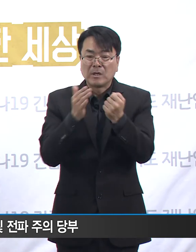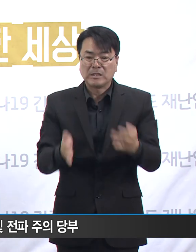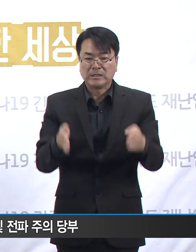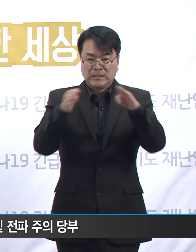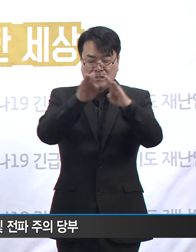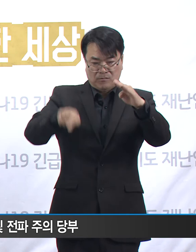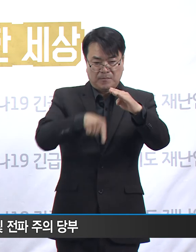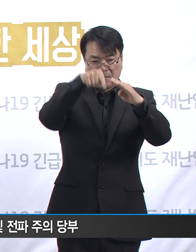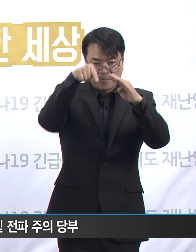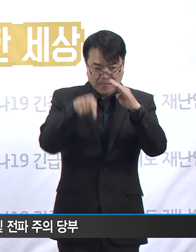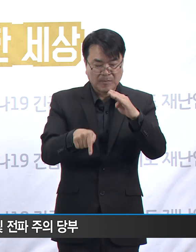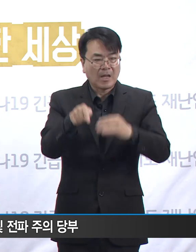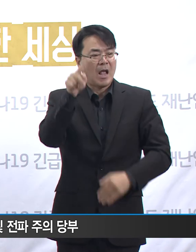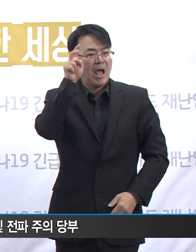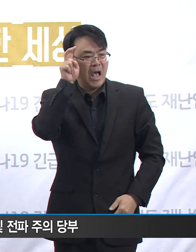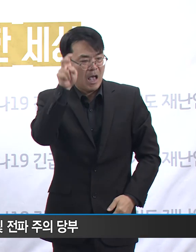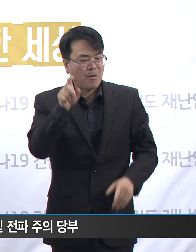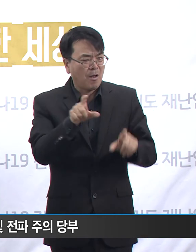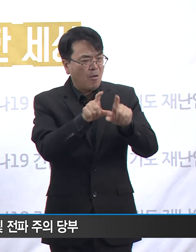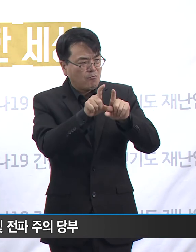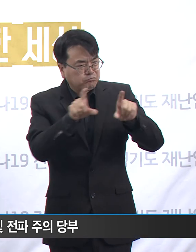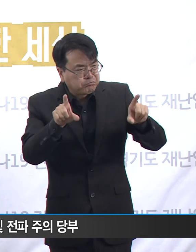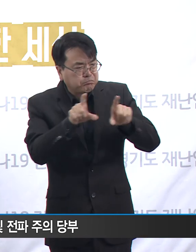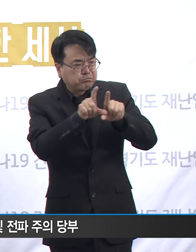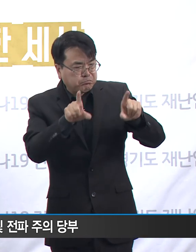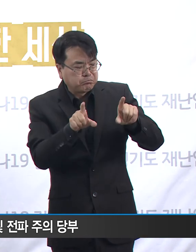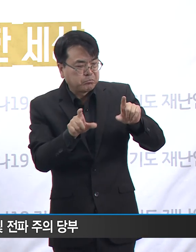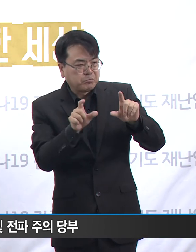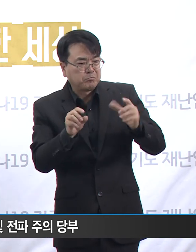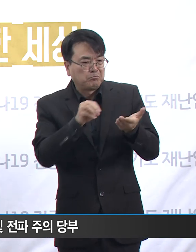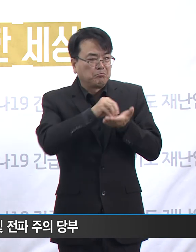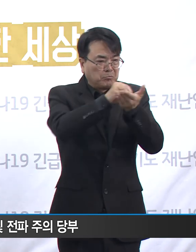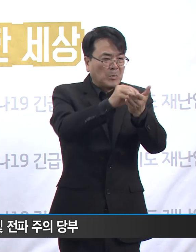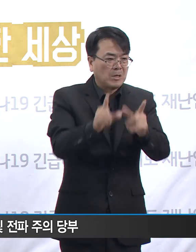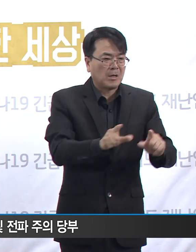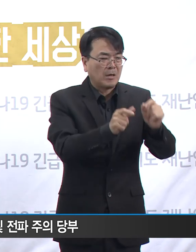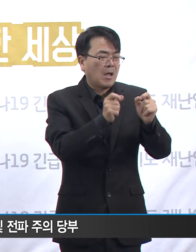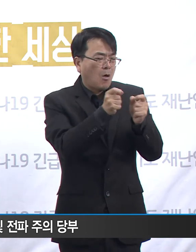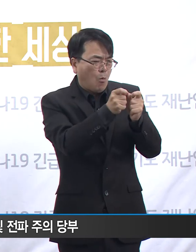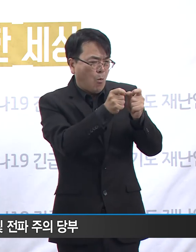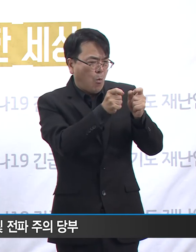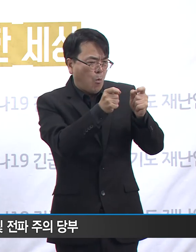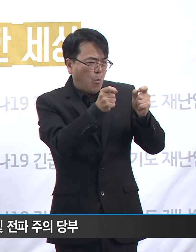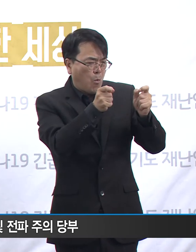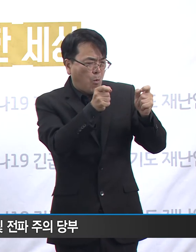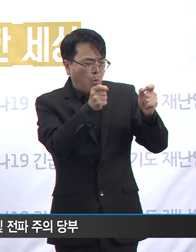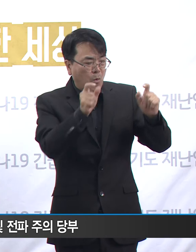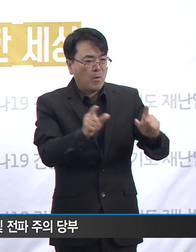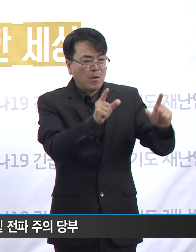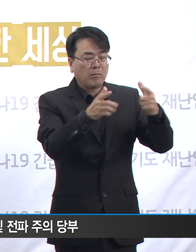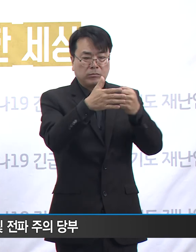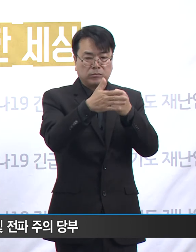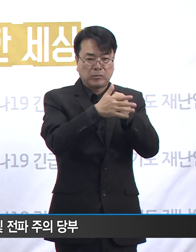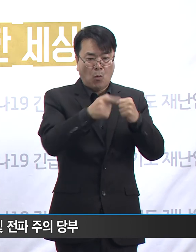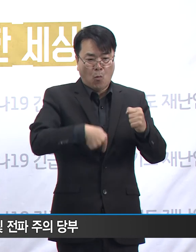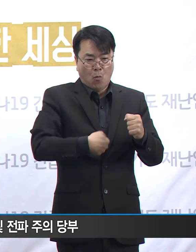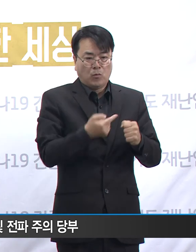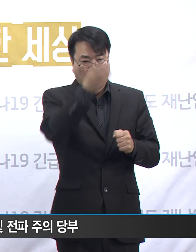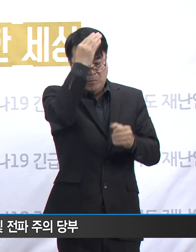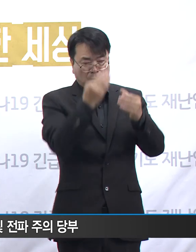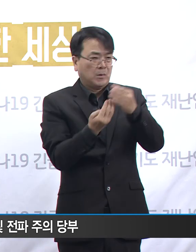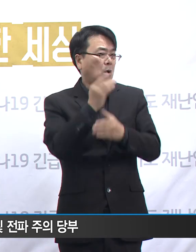입소 기간이 보통 몇 개월 이상으로 장기간입니다. 따라서 어떤 사람의 몸을 통해 바이러스가 침투한다면